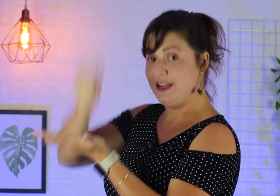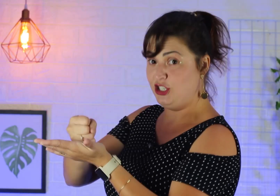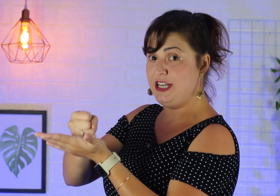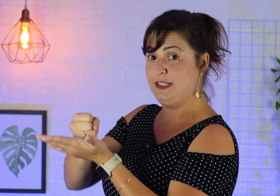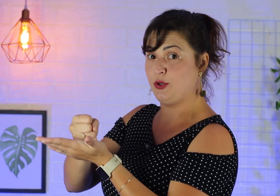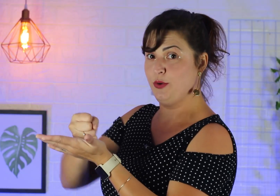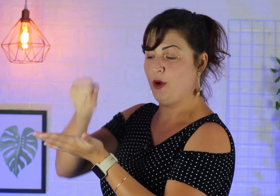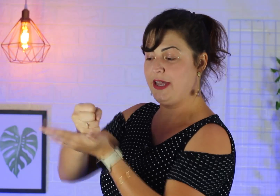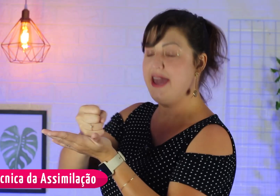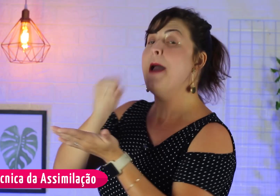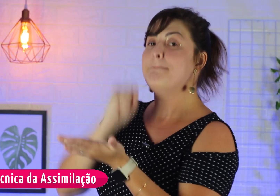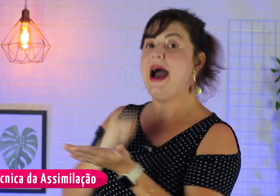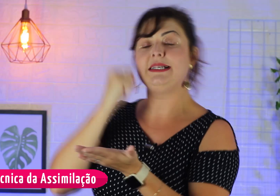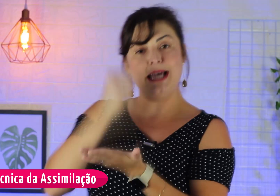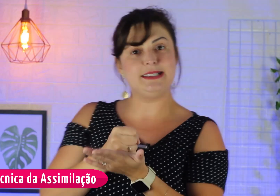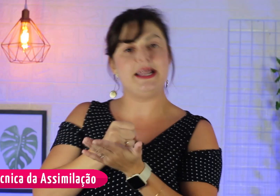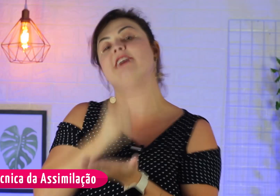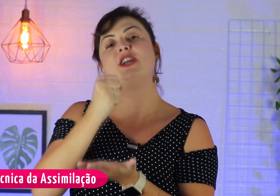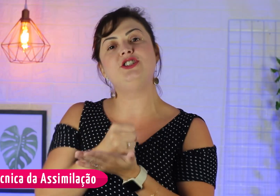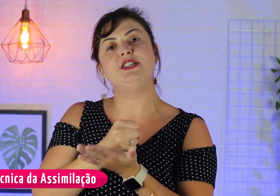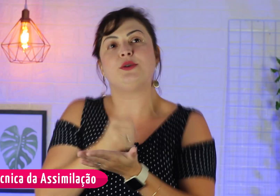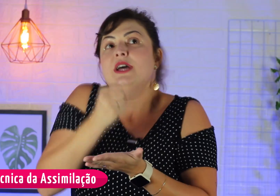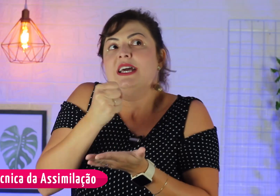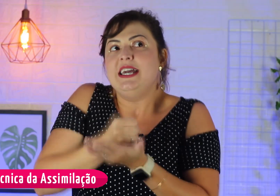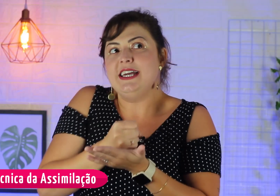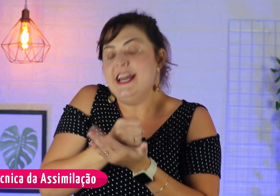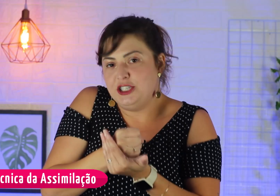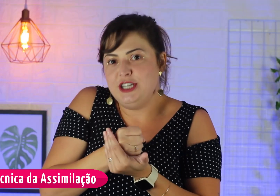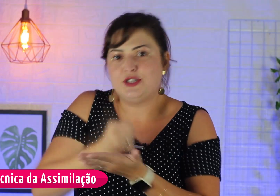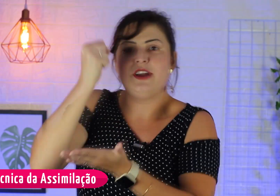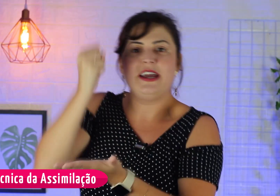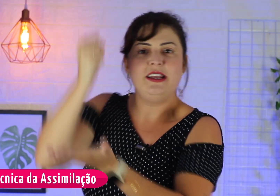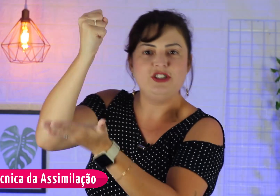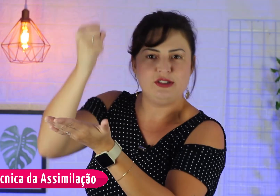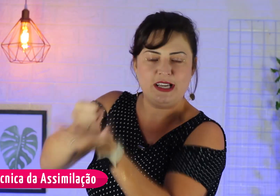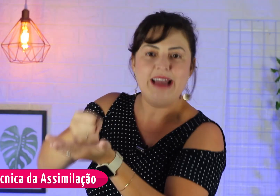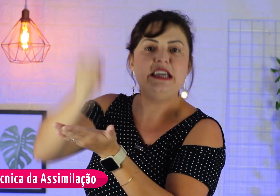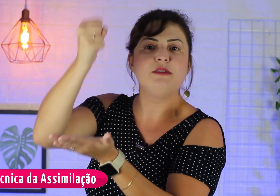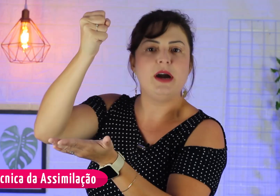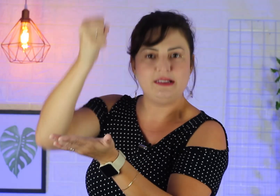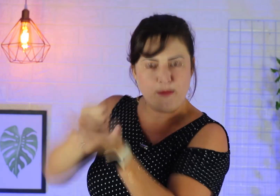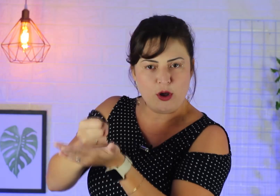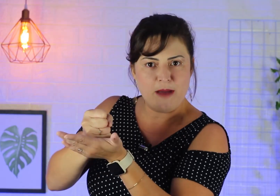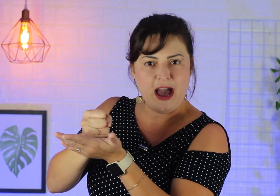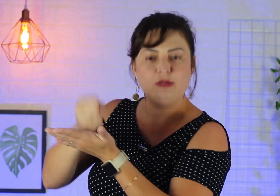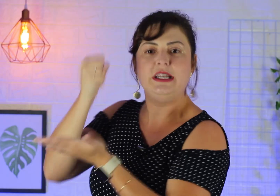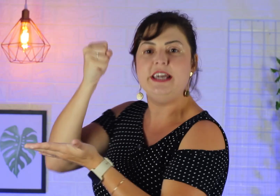registro. Ok? Passa essa ideia de registro. E que registro, né? Aquele registro que carimba, que tá programado ali,